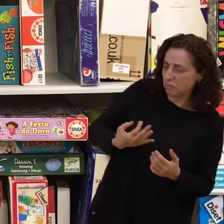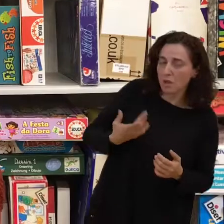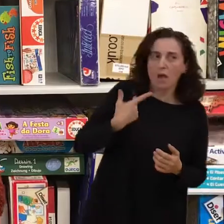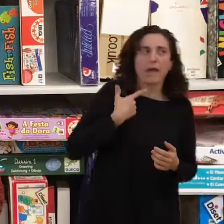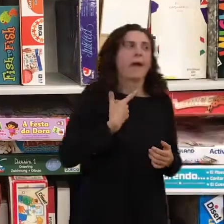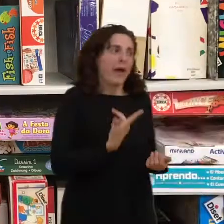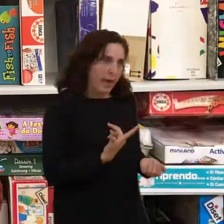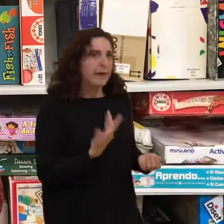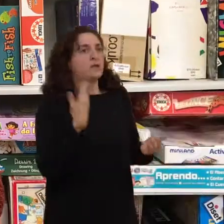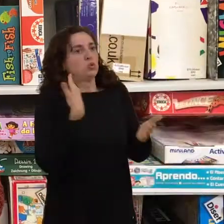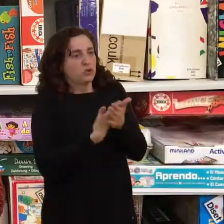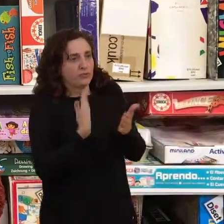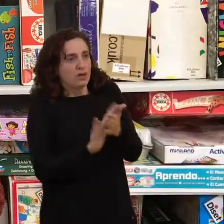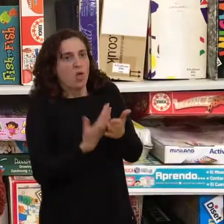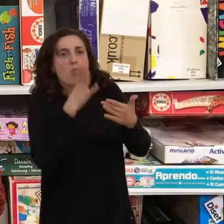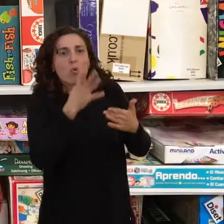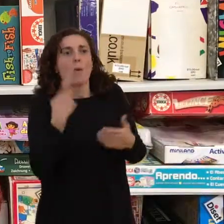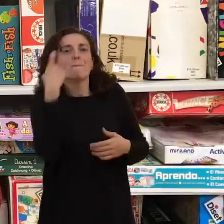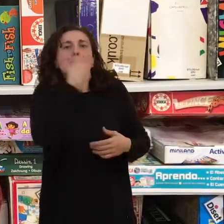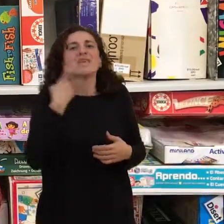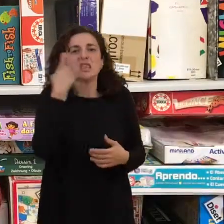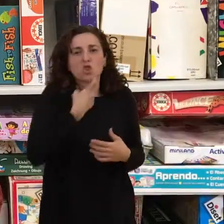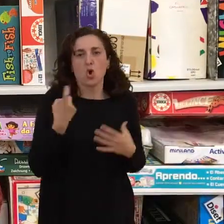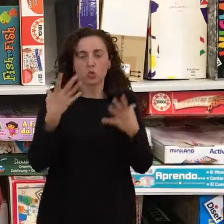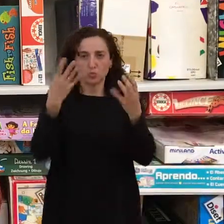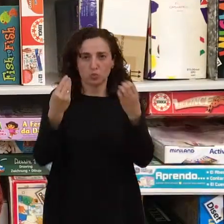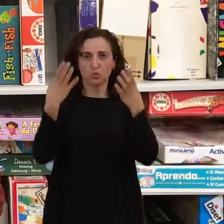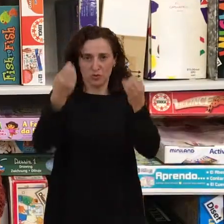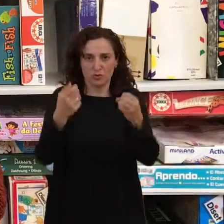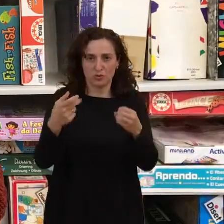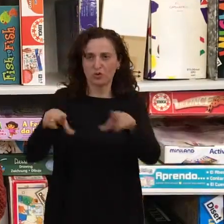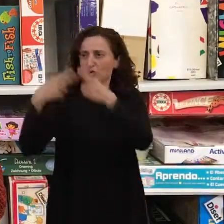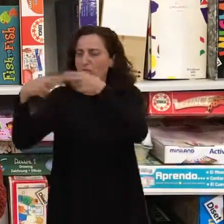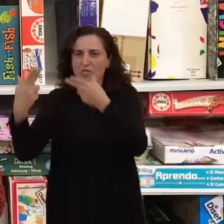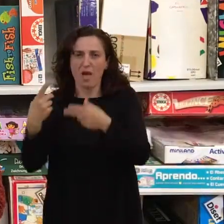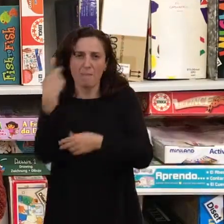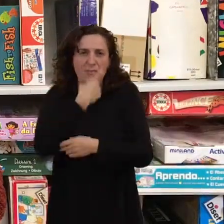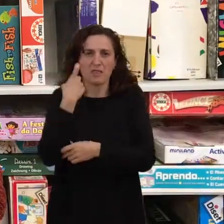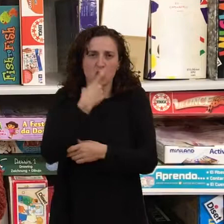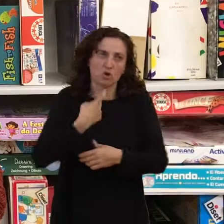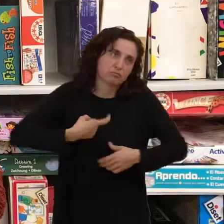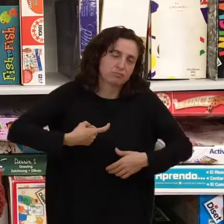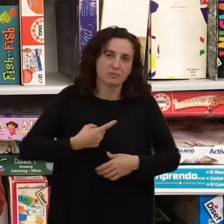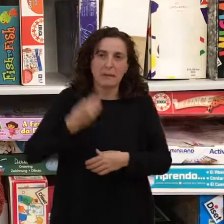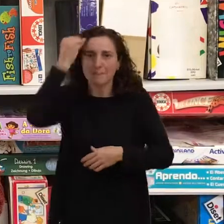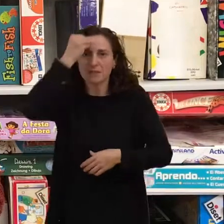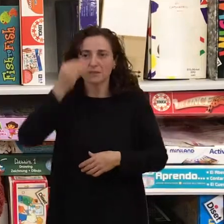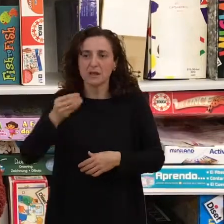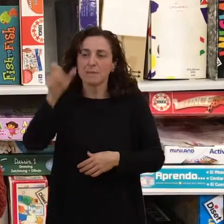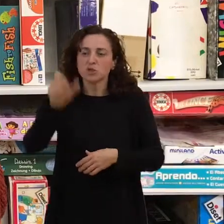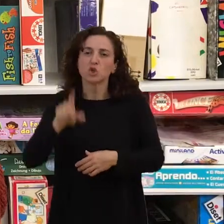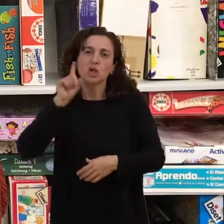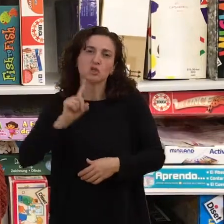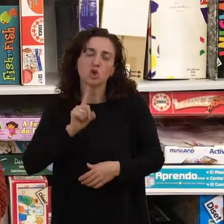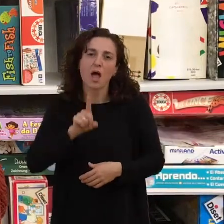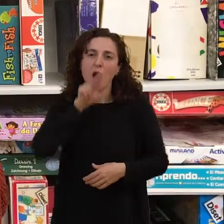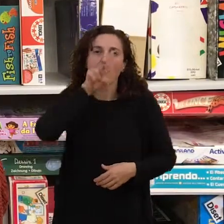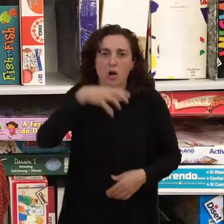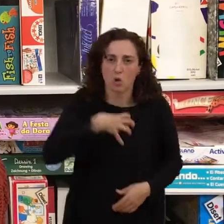centramos en los mitos que la sociedad tiene acerca de las personas sordas. Una persona sorda y tampoco puede hablar, o es